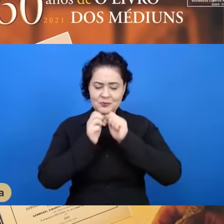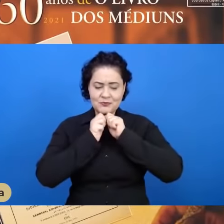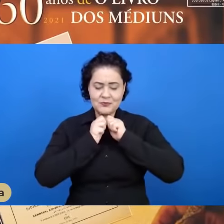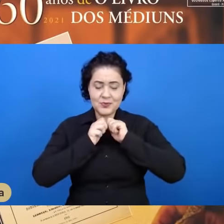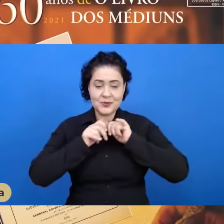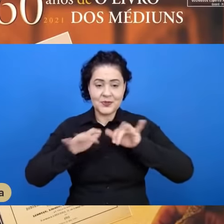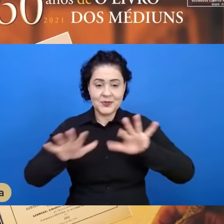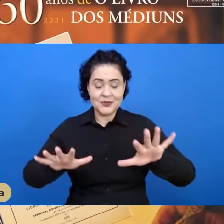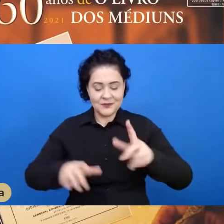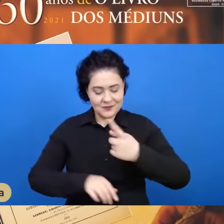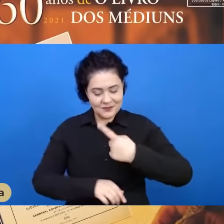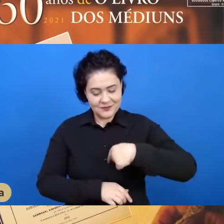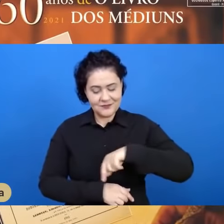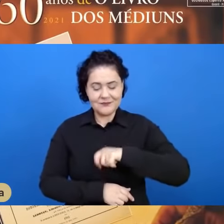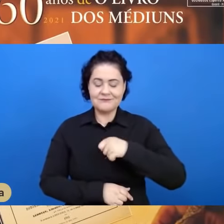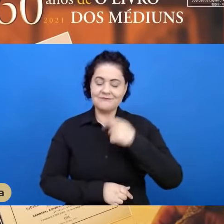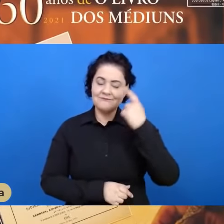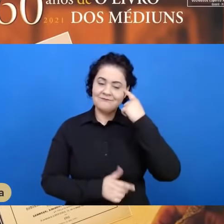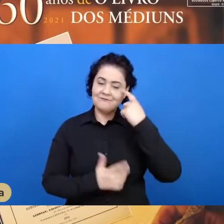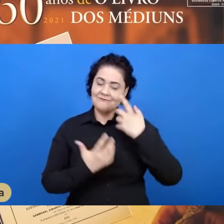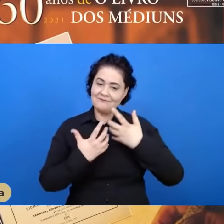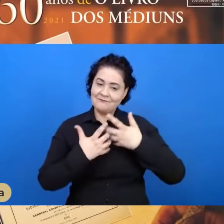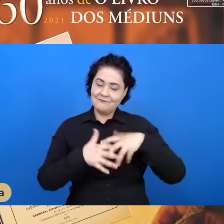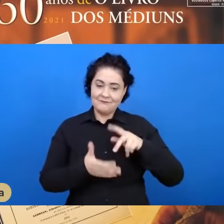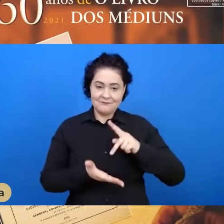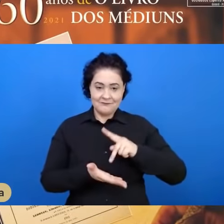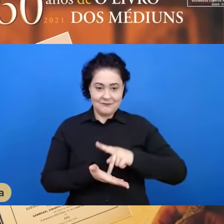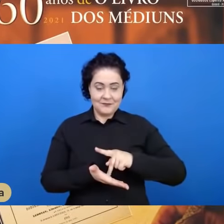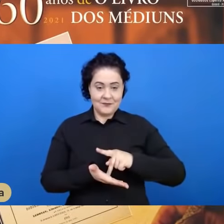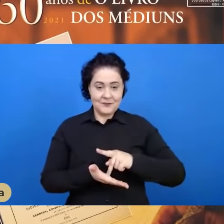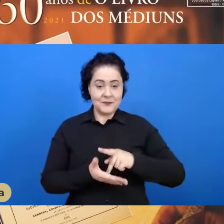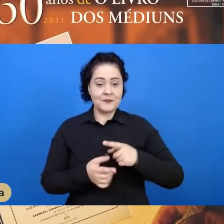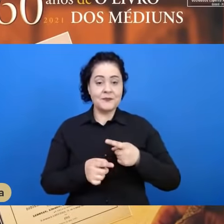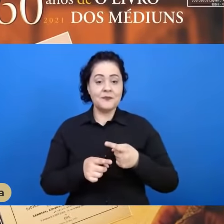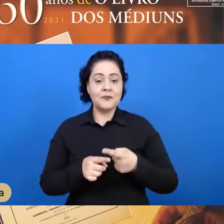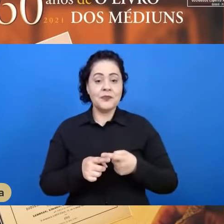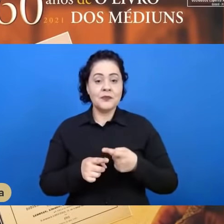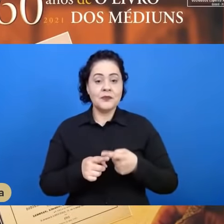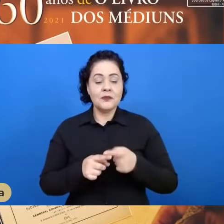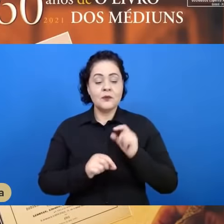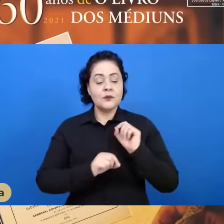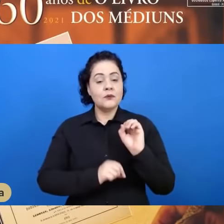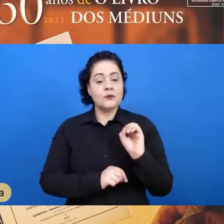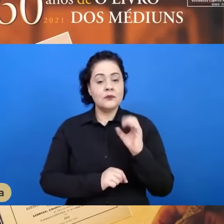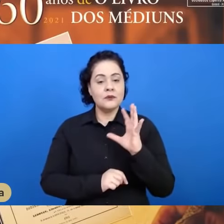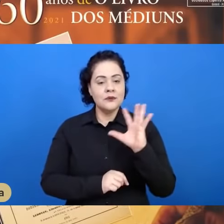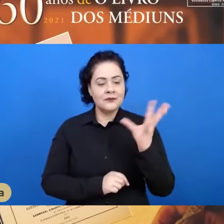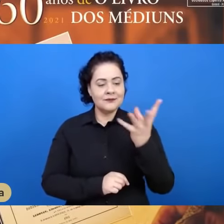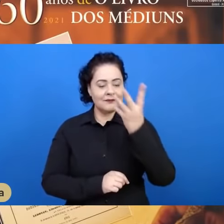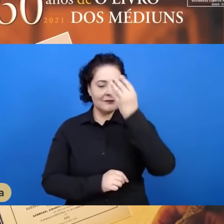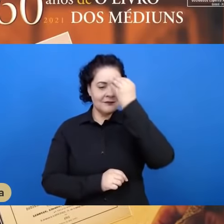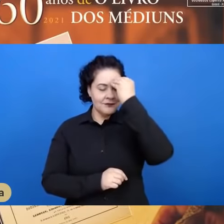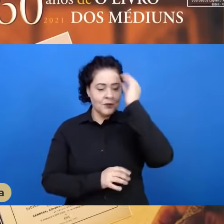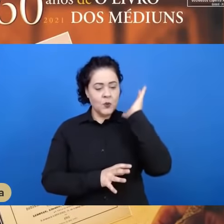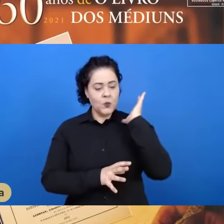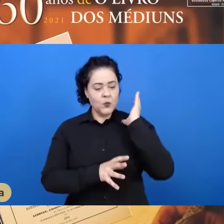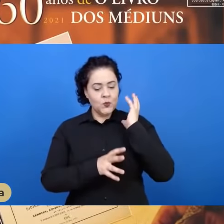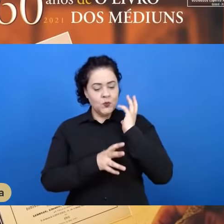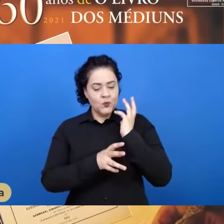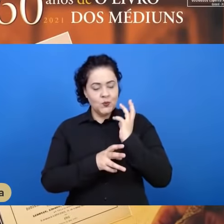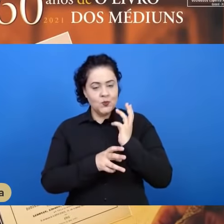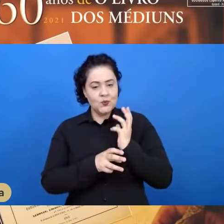nós temos de refletir. Porque isso, a construção da mediunidade sã,